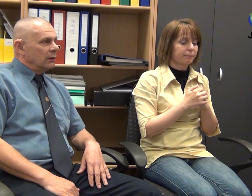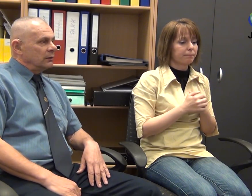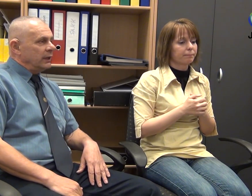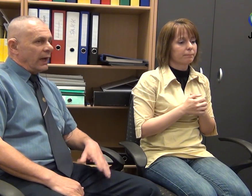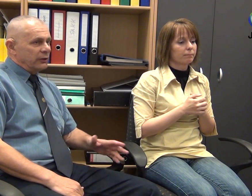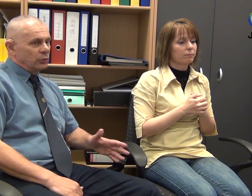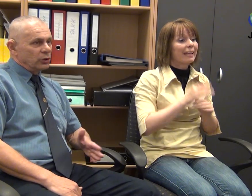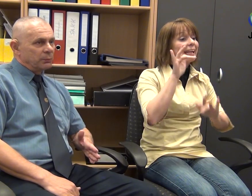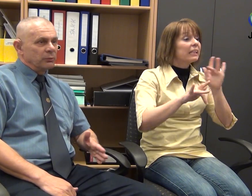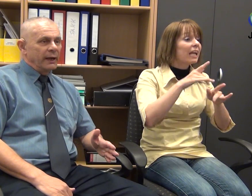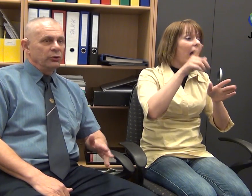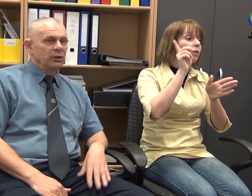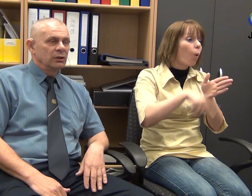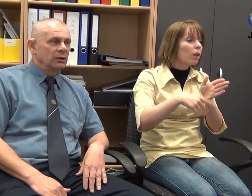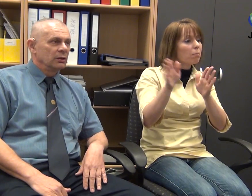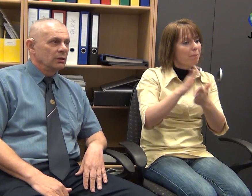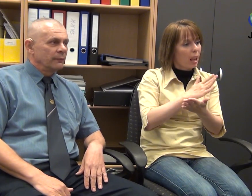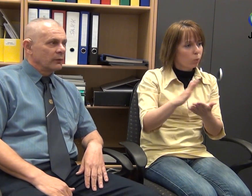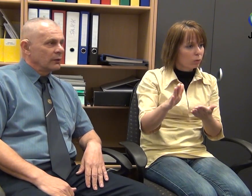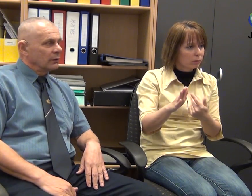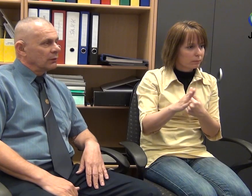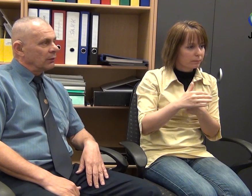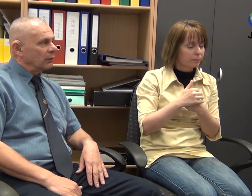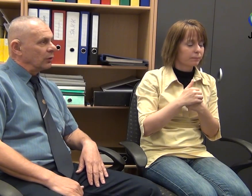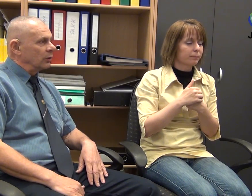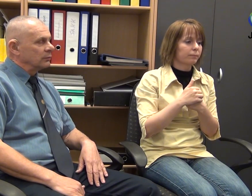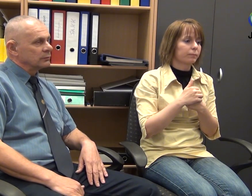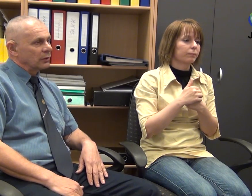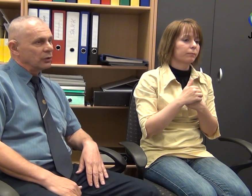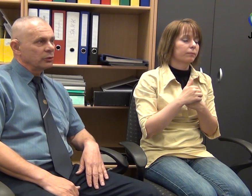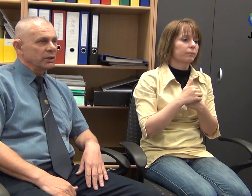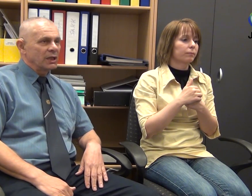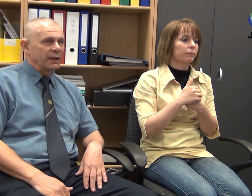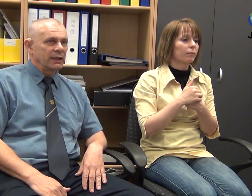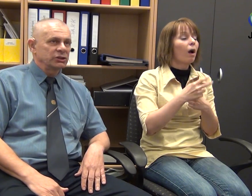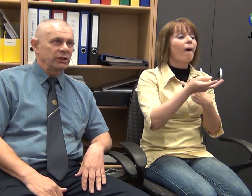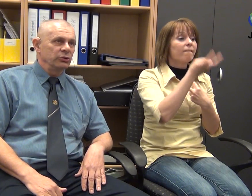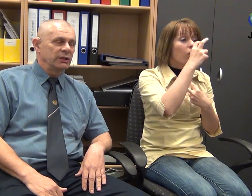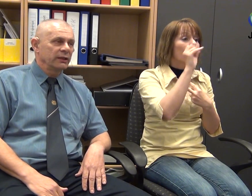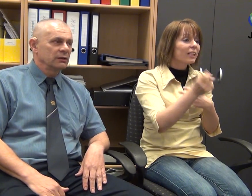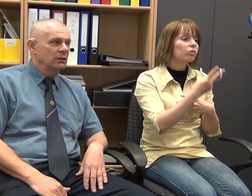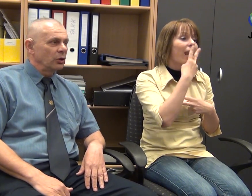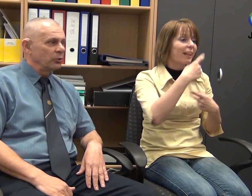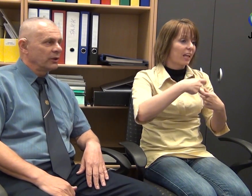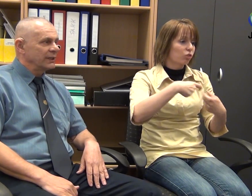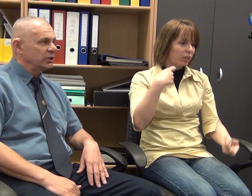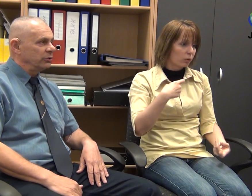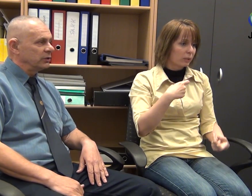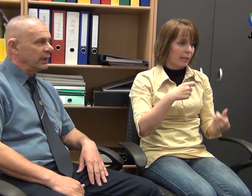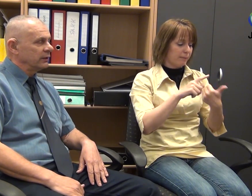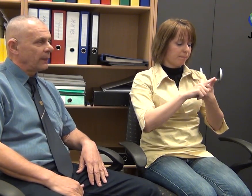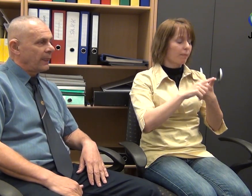Néhány hónapon belül a vakok is látássirültek, a